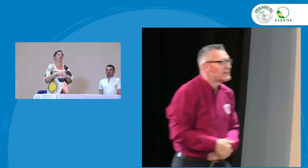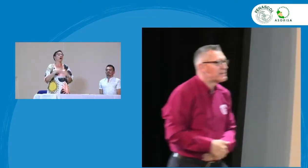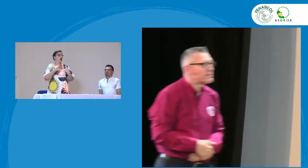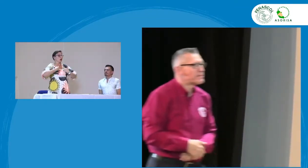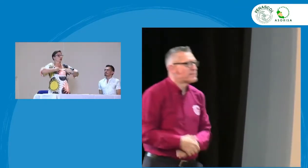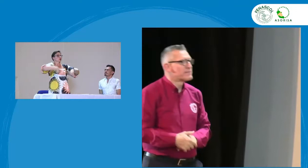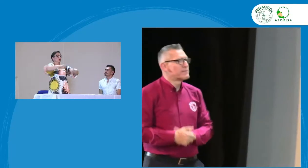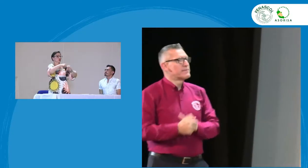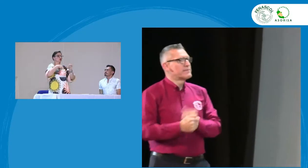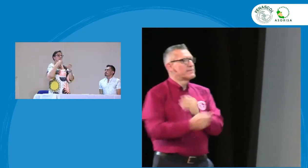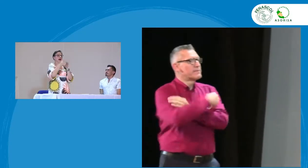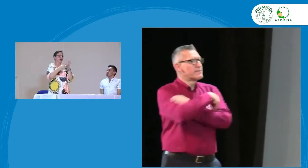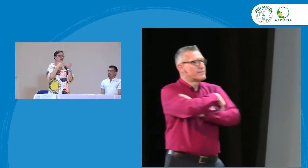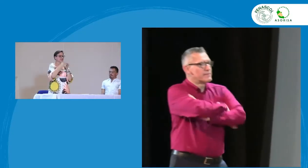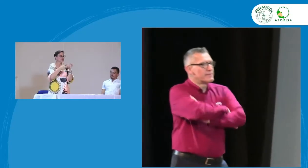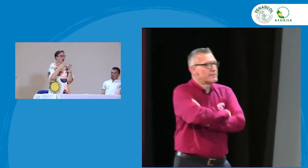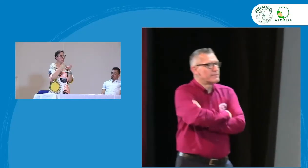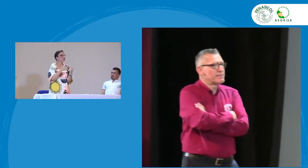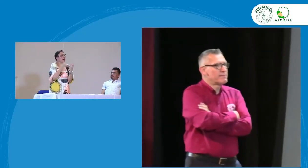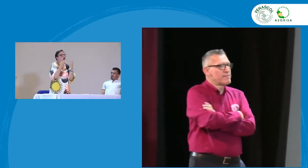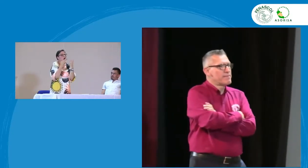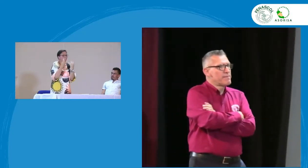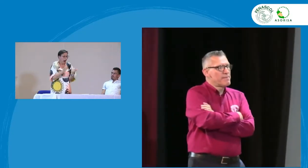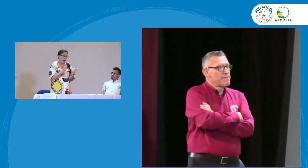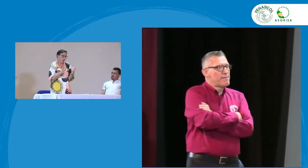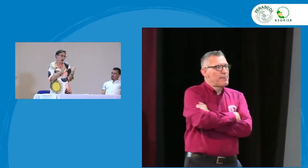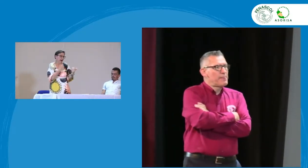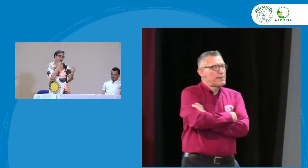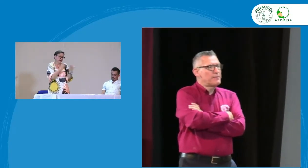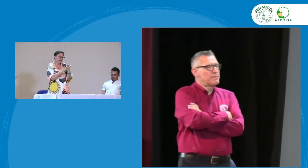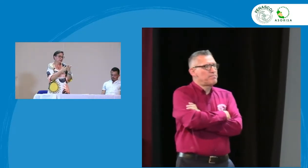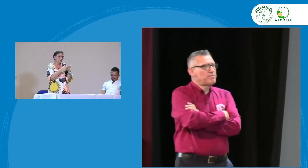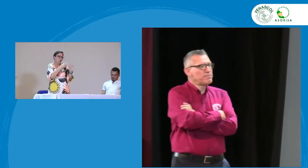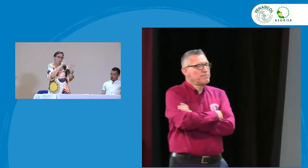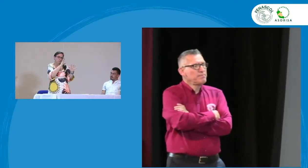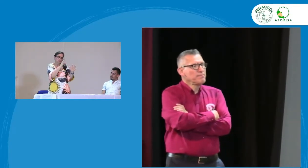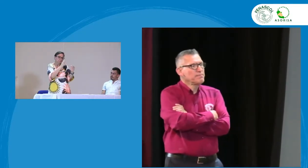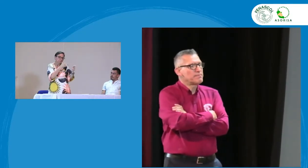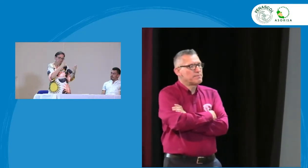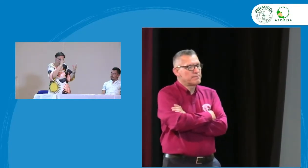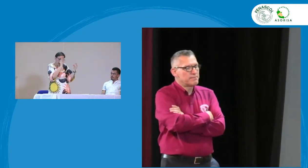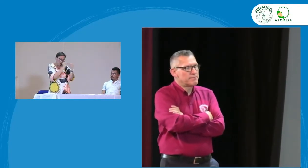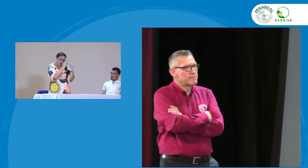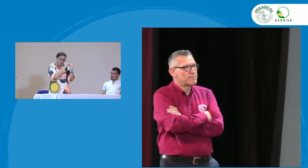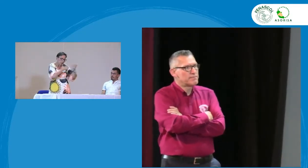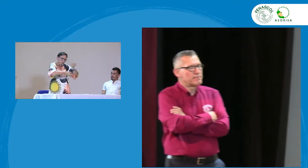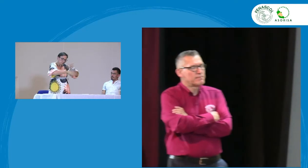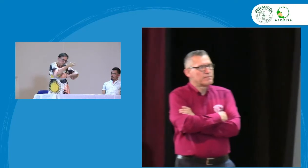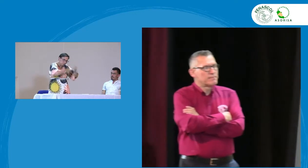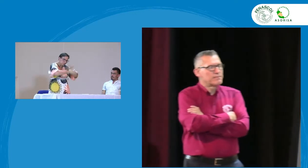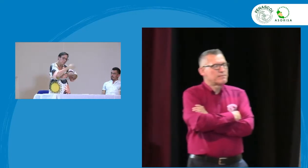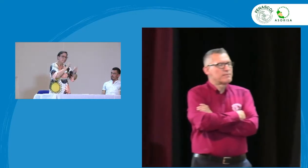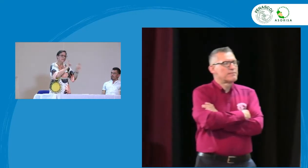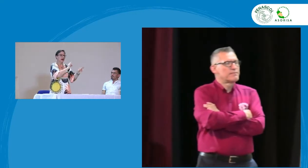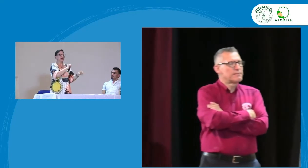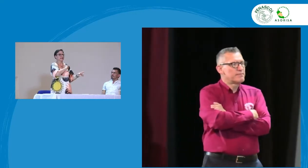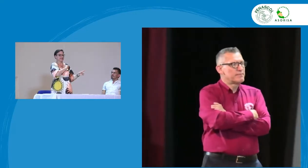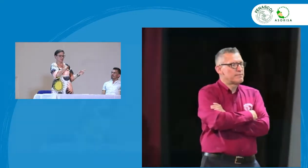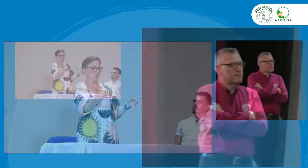incidencia y qué lo hará para el corto plazo? Bueno nosotros en ASEUS actualmente y gracias a diferentes